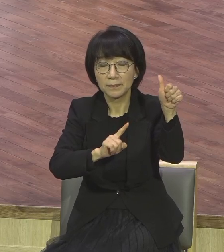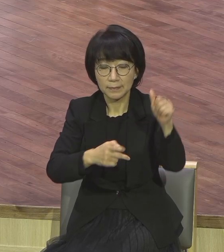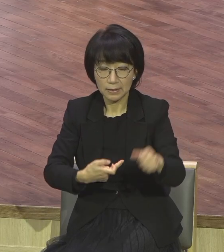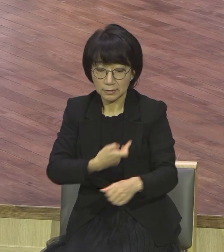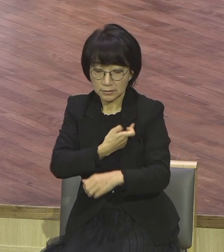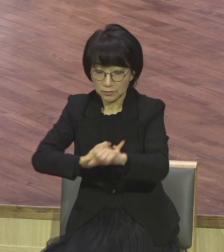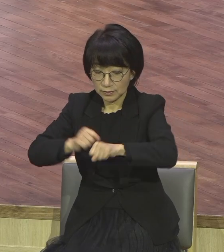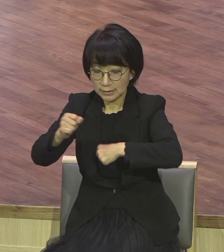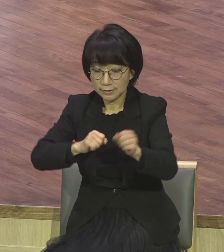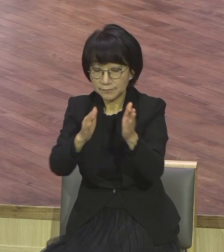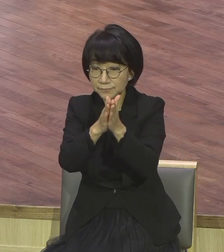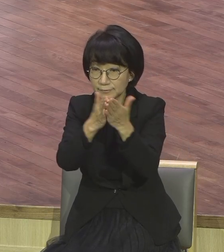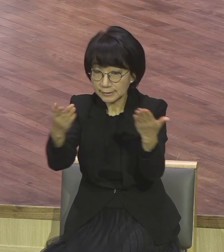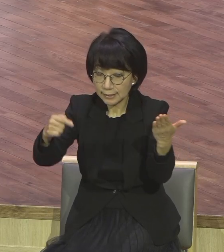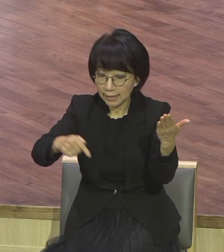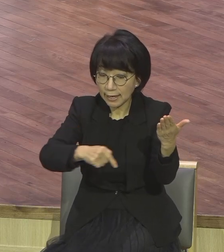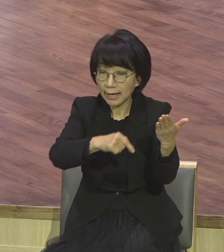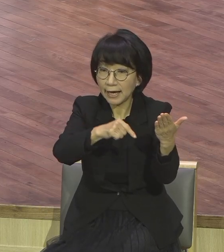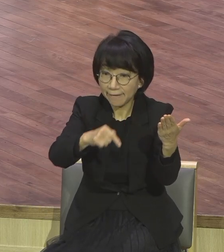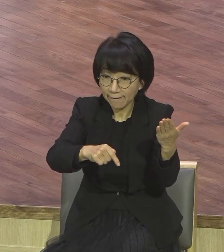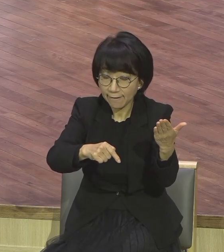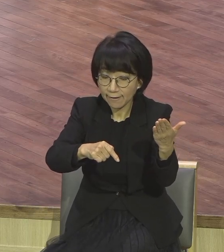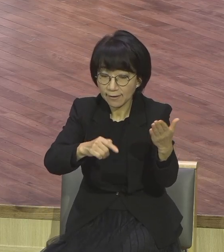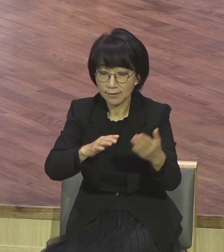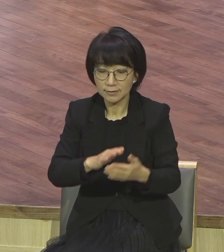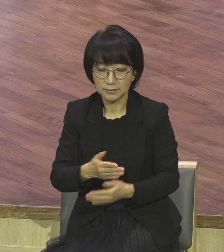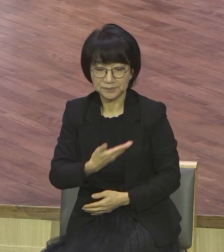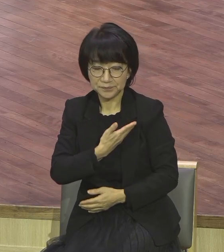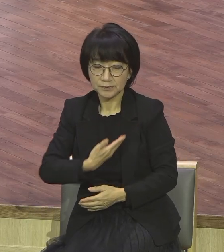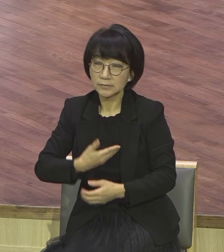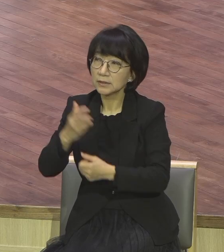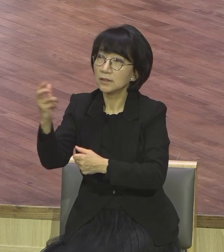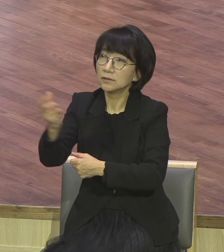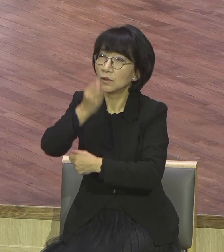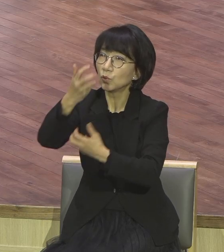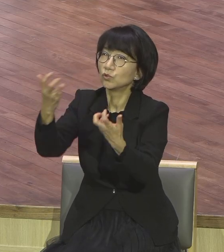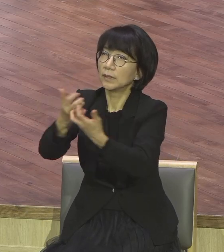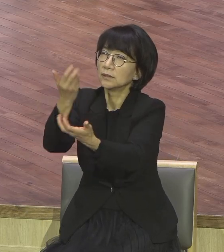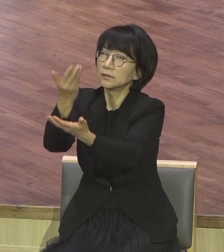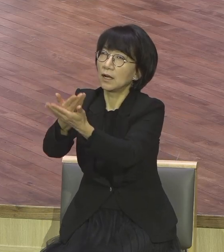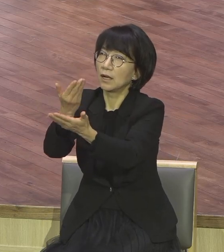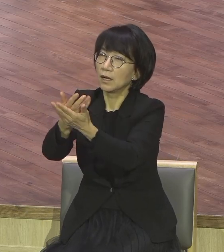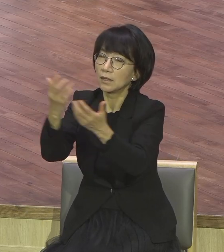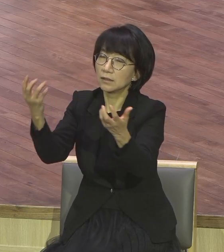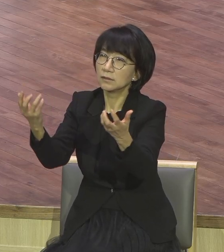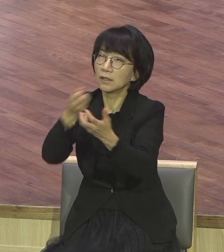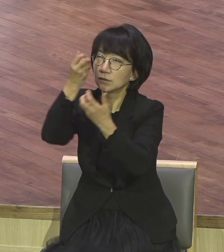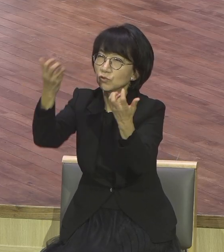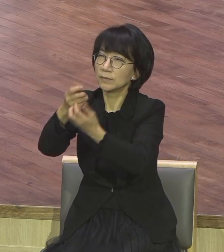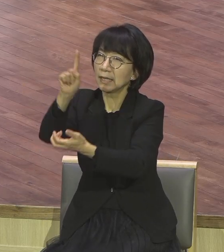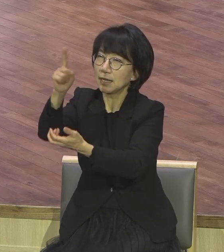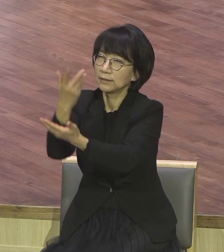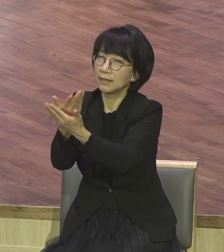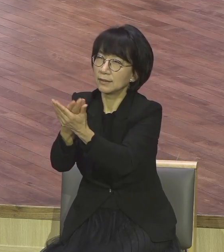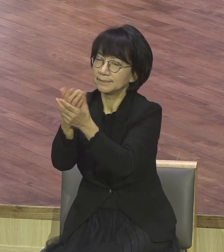성령 충만 자체를 위해서 기도한 적이 없다 그랬어요 잘 들으세요